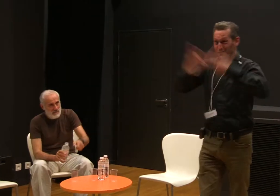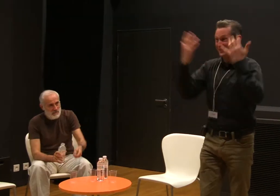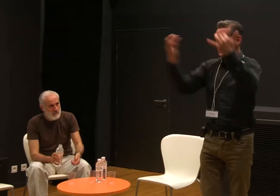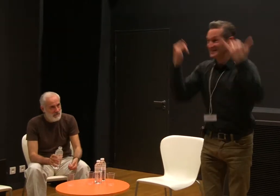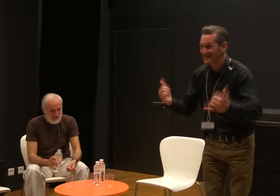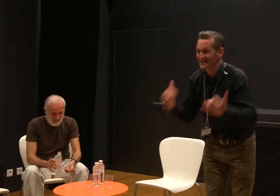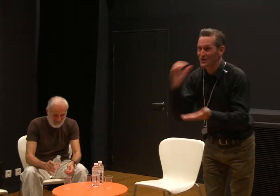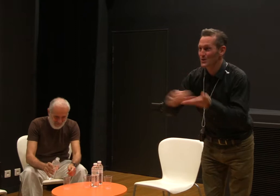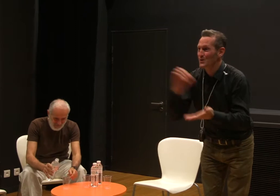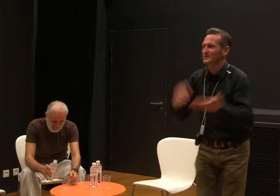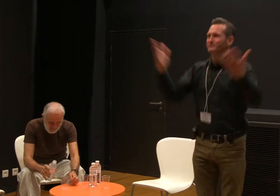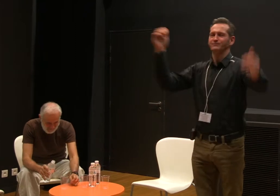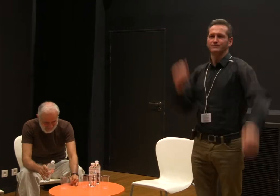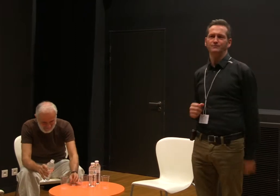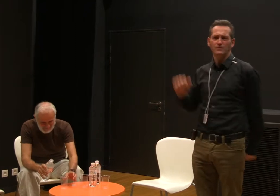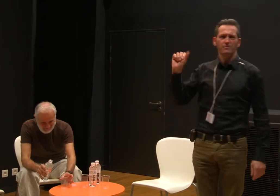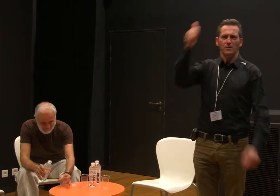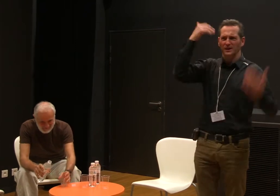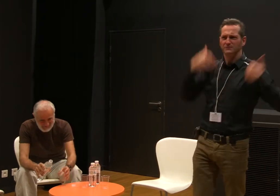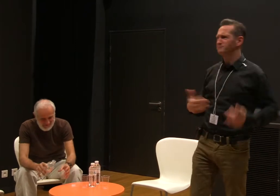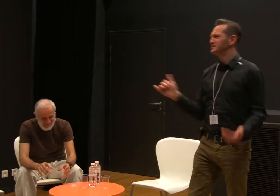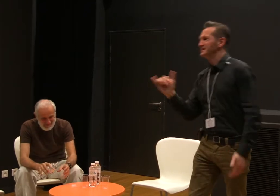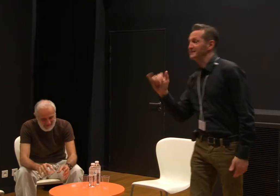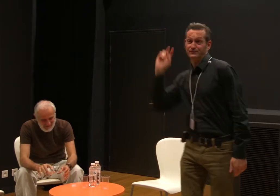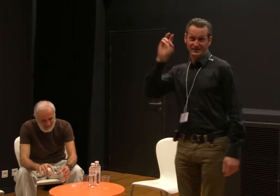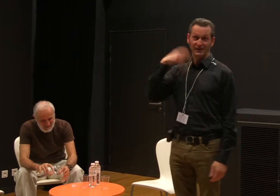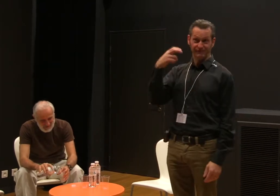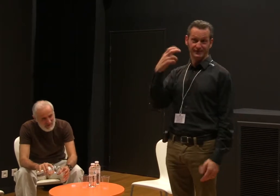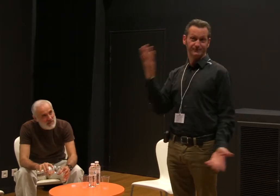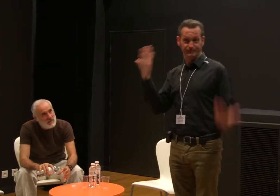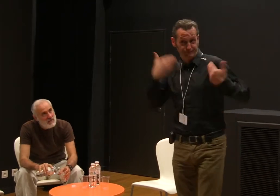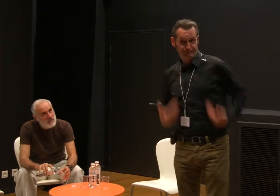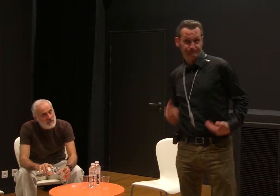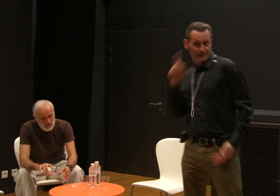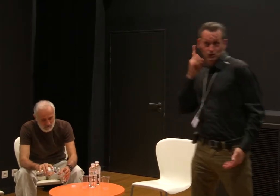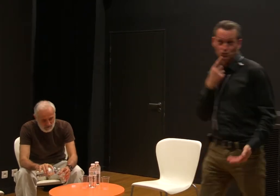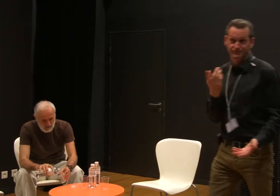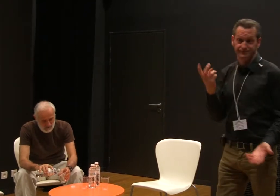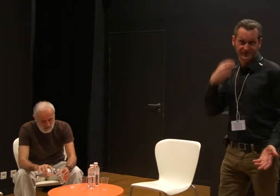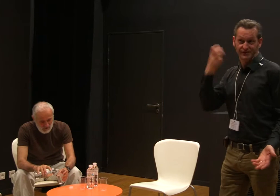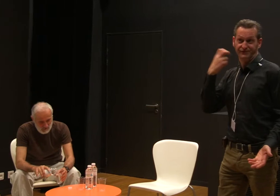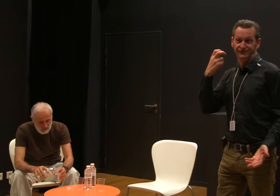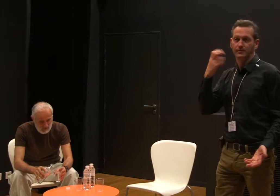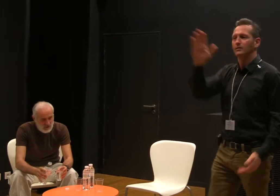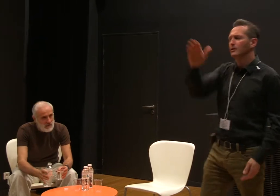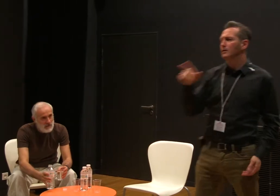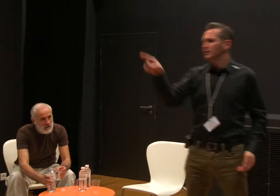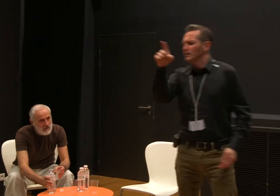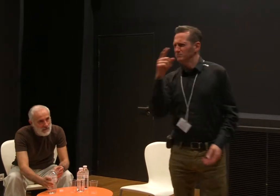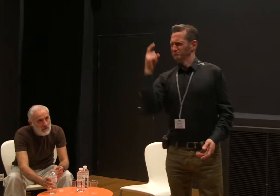Bonjour, ça me vraiment plaisir d'être ici avec vous. Alors, d'abord, je me présente. suis Jeff, voilà, ça, deux ans prochaines.'est typiquement dans la culture sourde d'avoir des